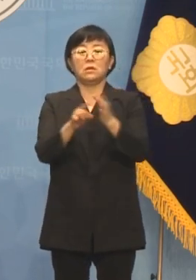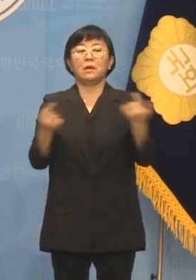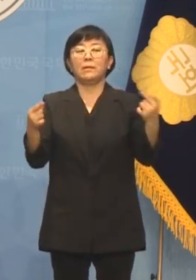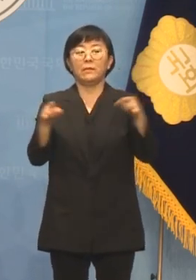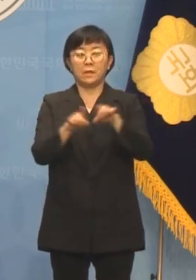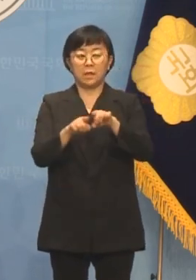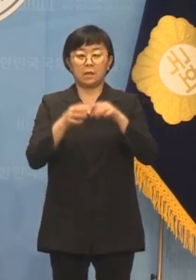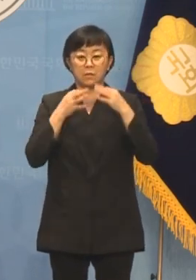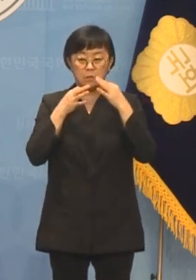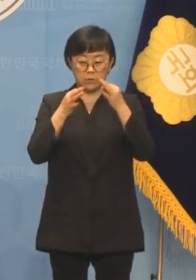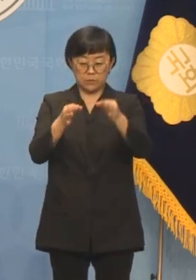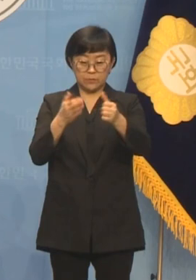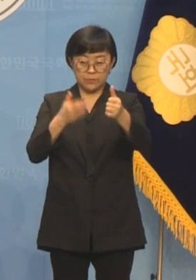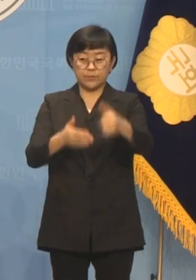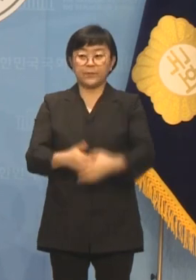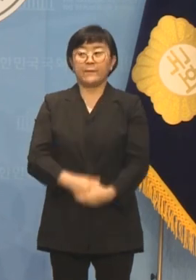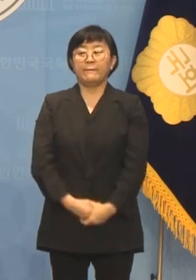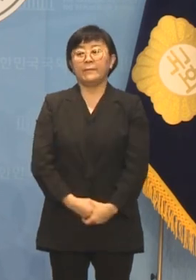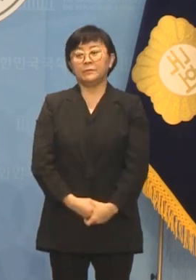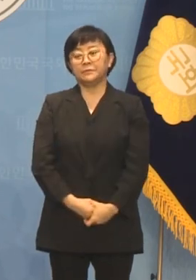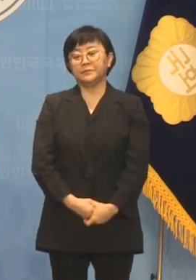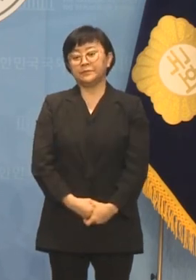목소리를 높여주십시오.